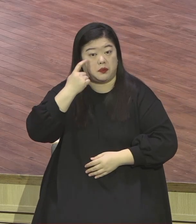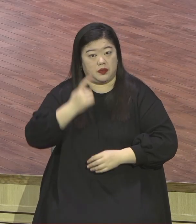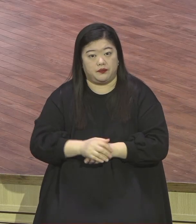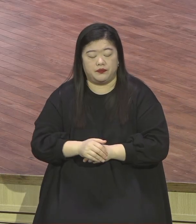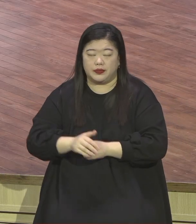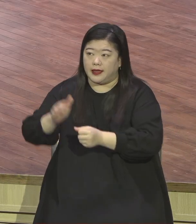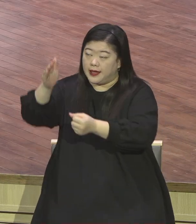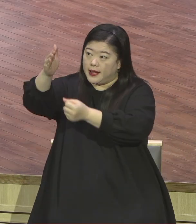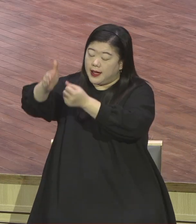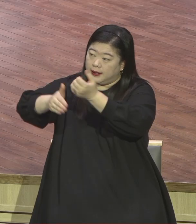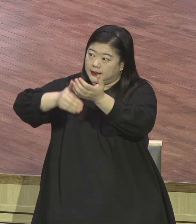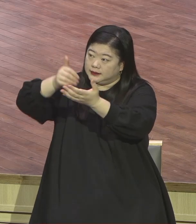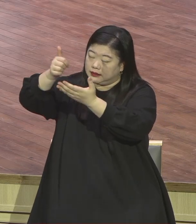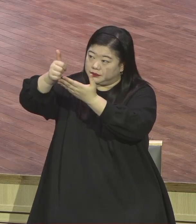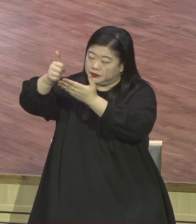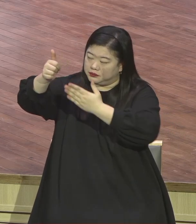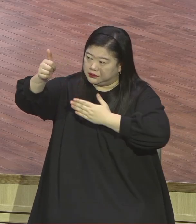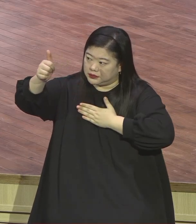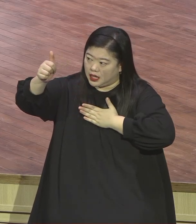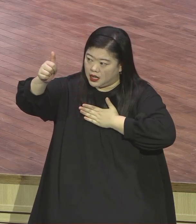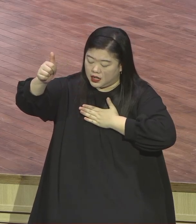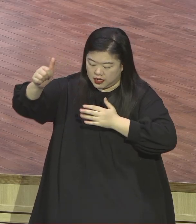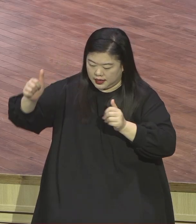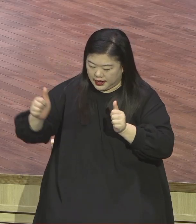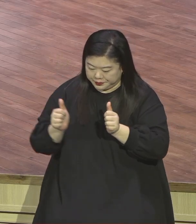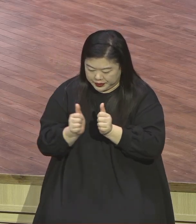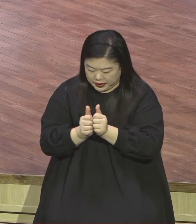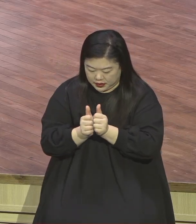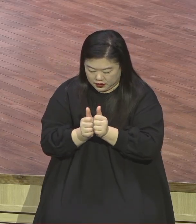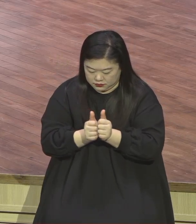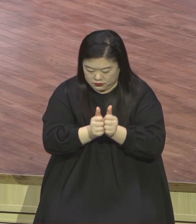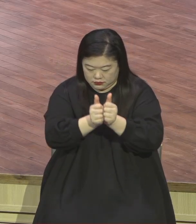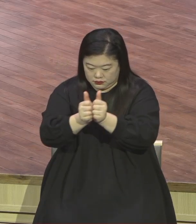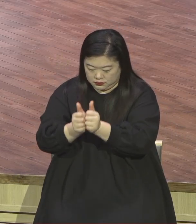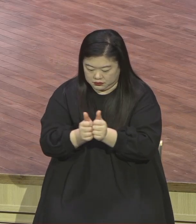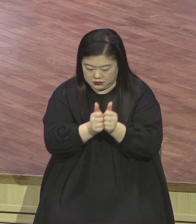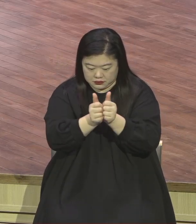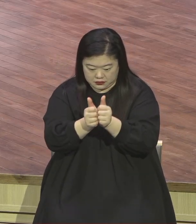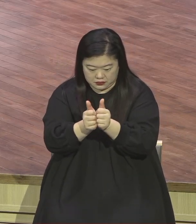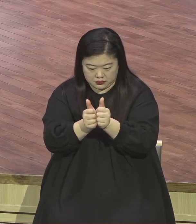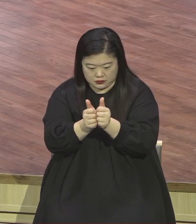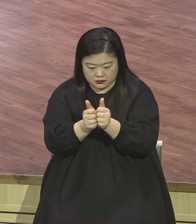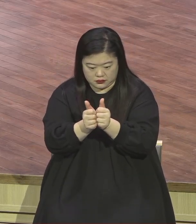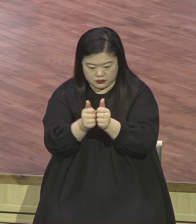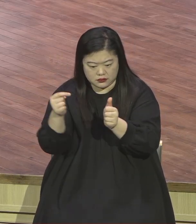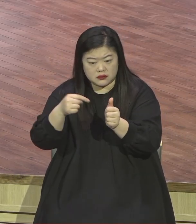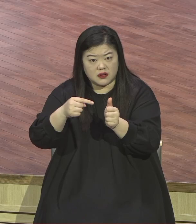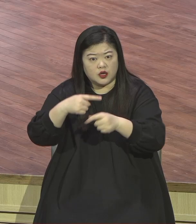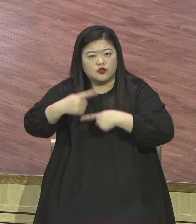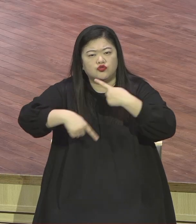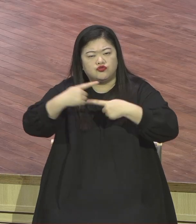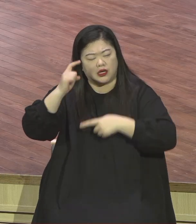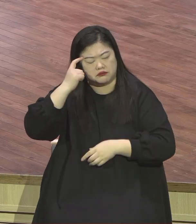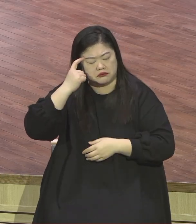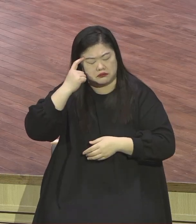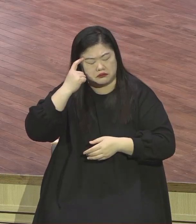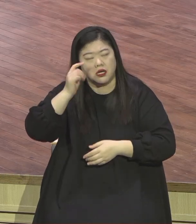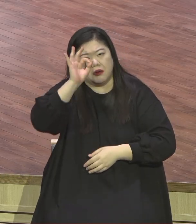성탄을 한마디로 뭡니까 물으면 임마누일입니다 임마누일이 뭡니까 하나님이 나와 함께